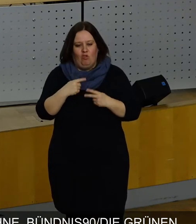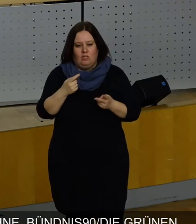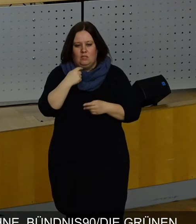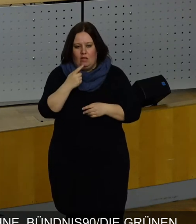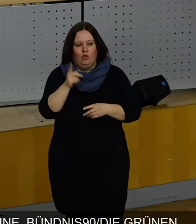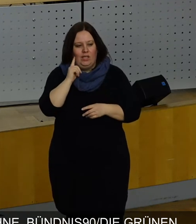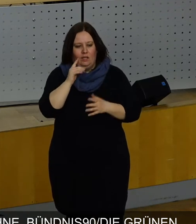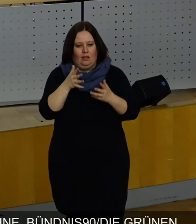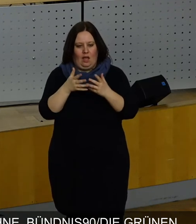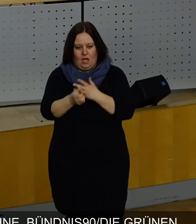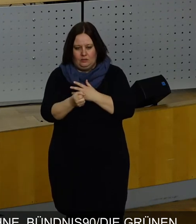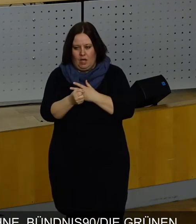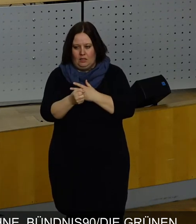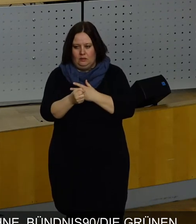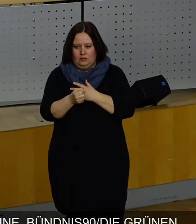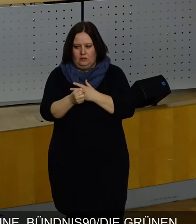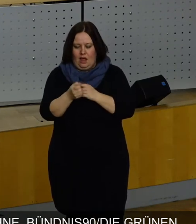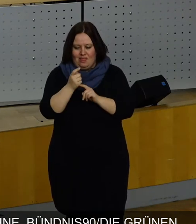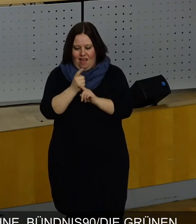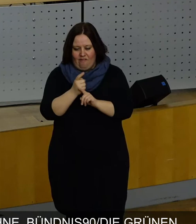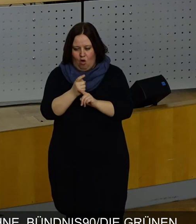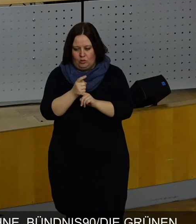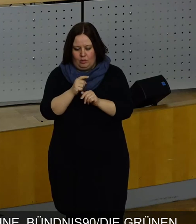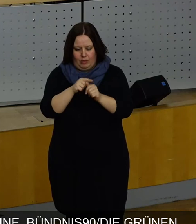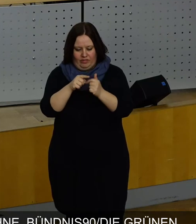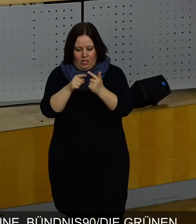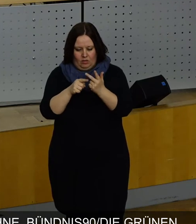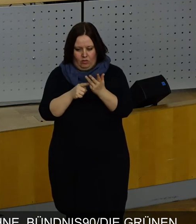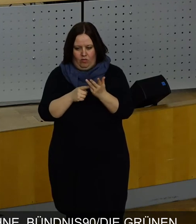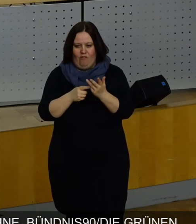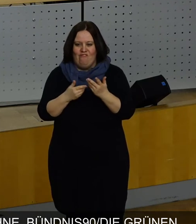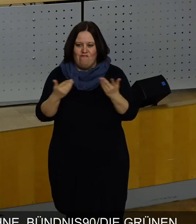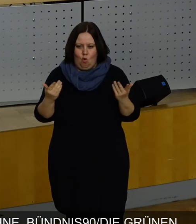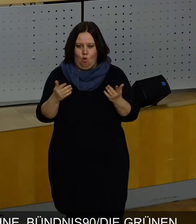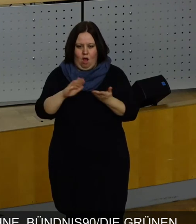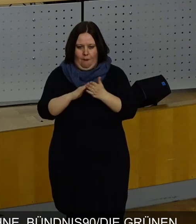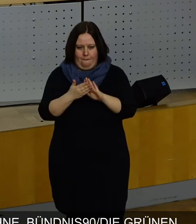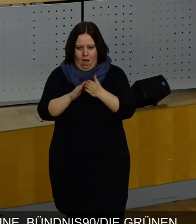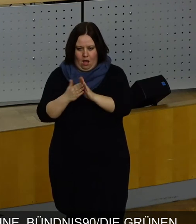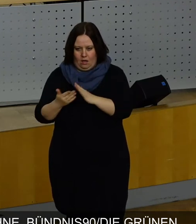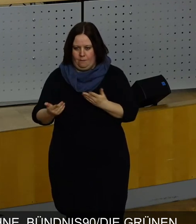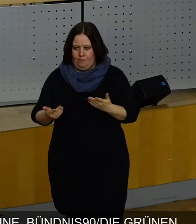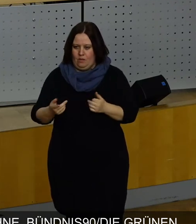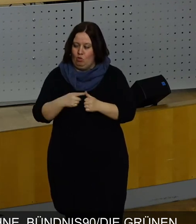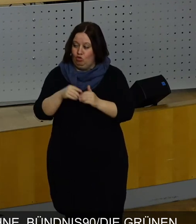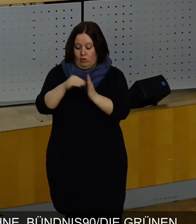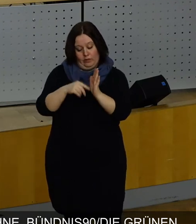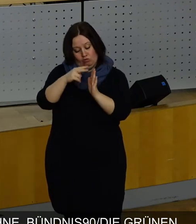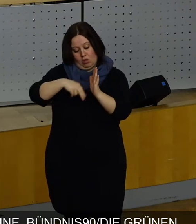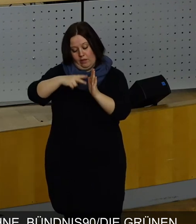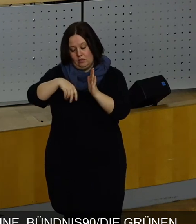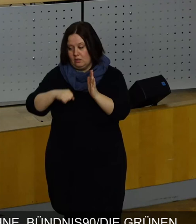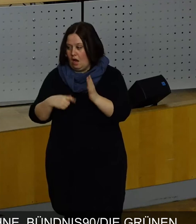jeden Transparent nachvollziehbar, mit wem wir uns worauf geeinigt haben. Das kann man schriftlich